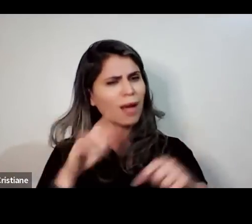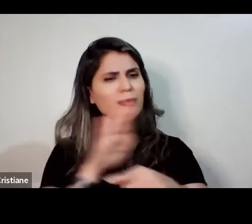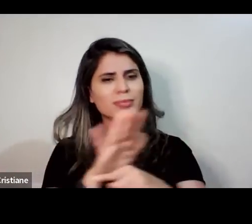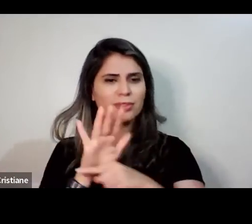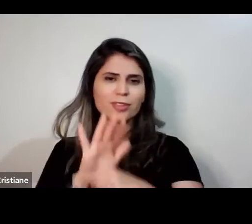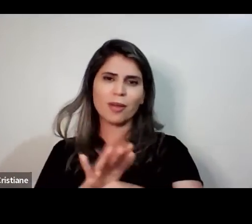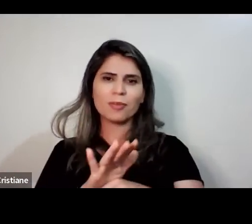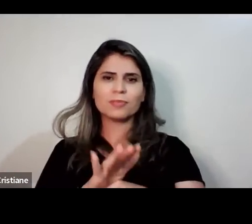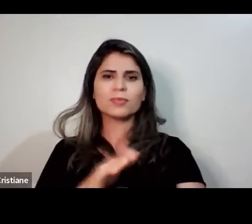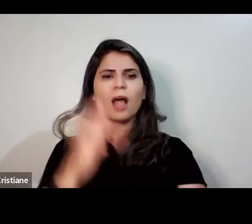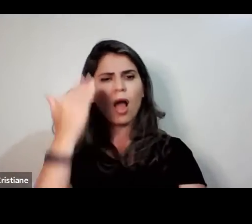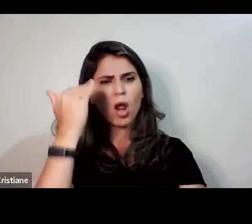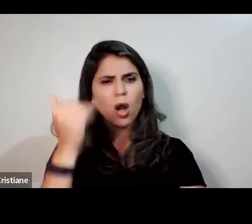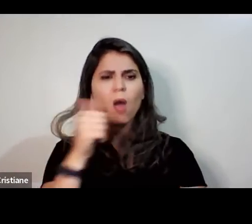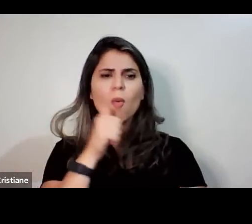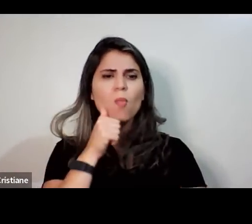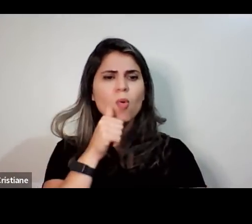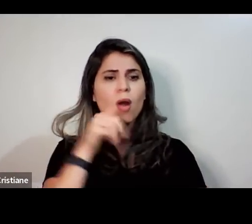Ativa teu microfone aí.